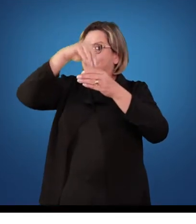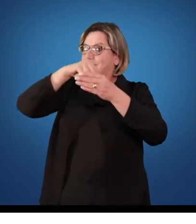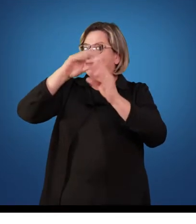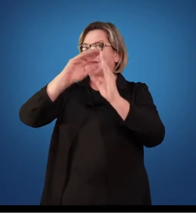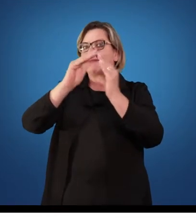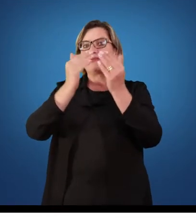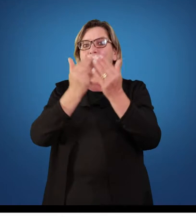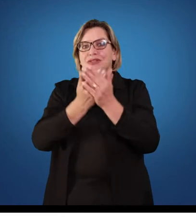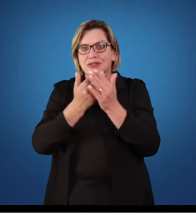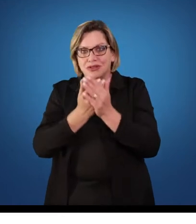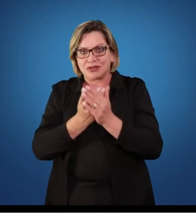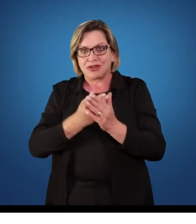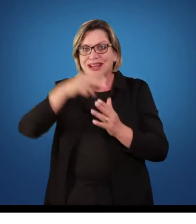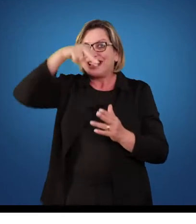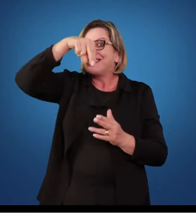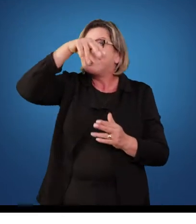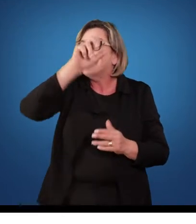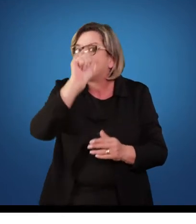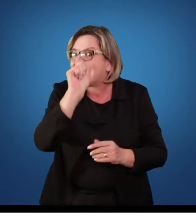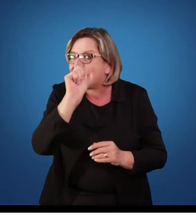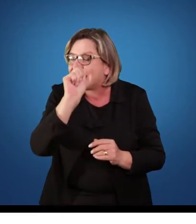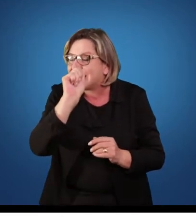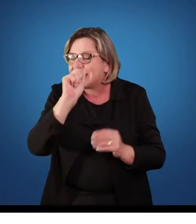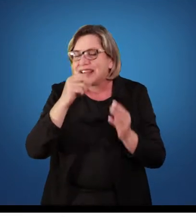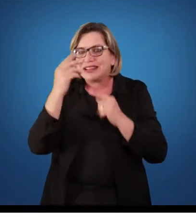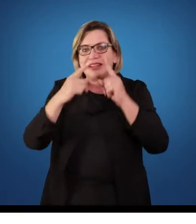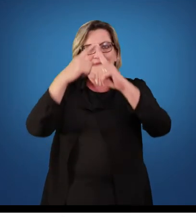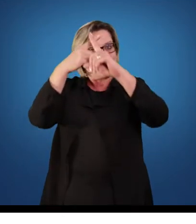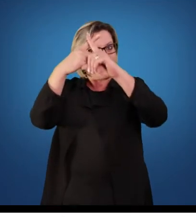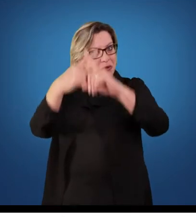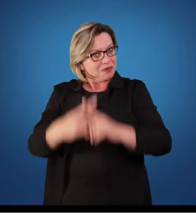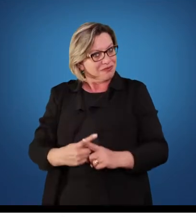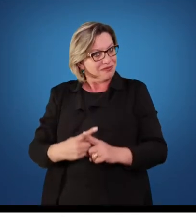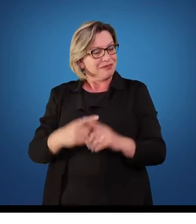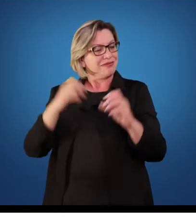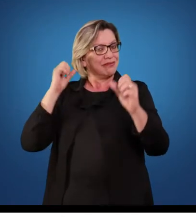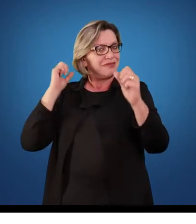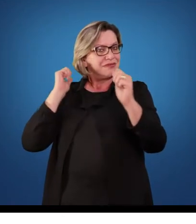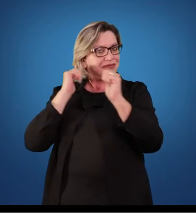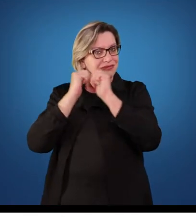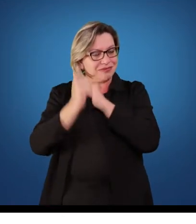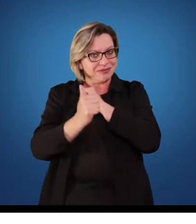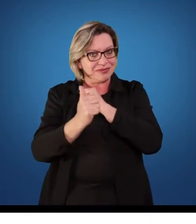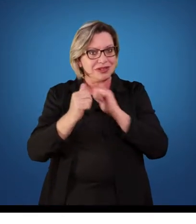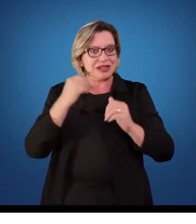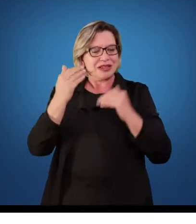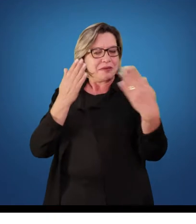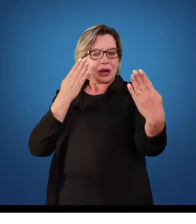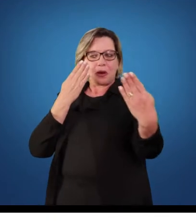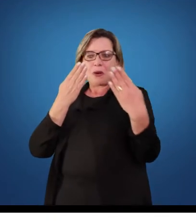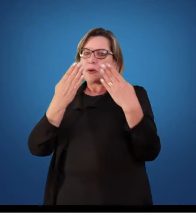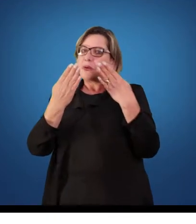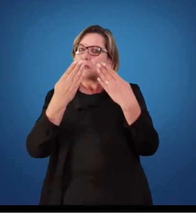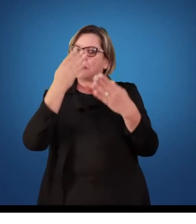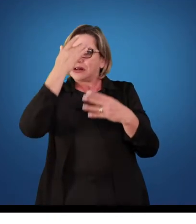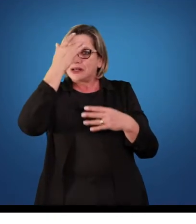onde houve ênfase nas competições esportivas, gerando comparações sem fins